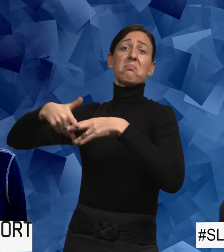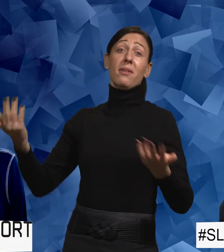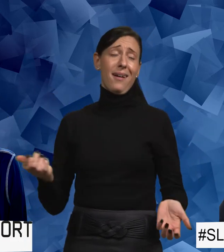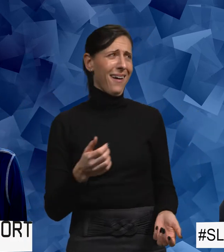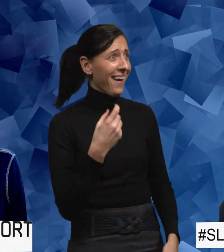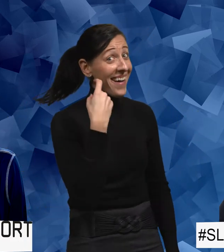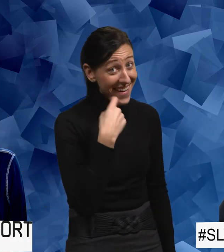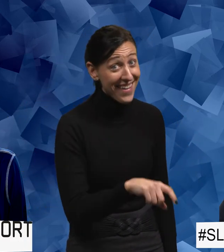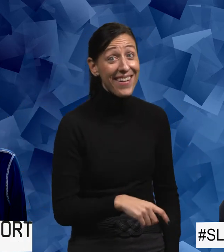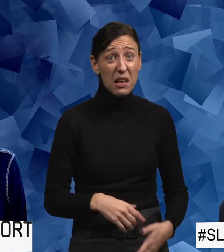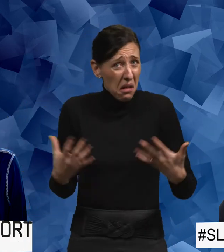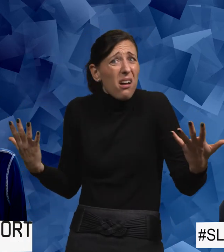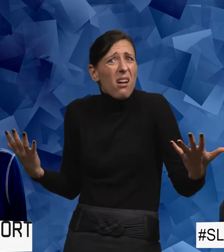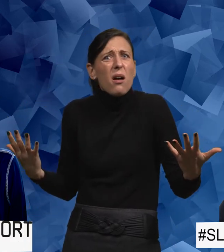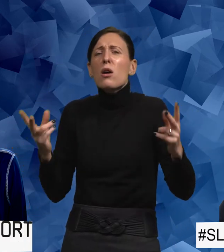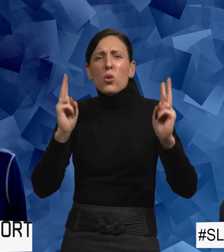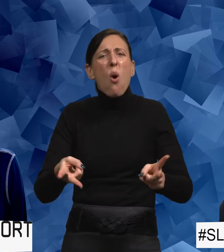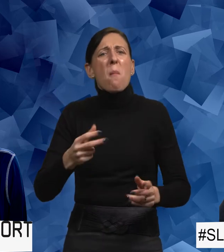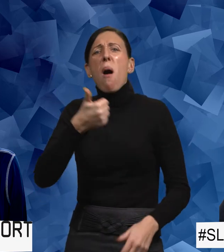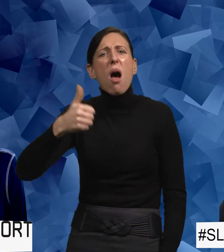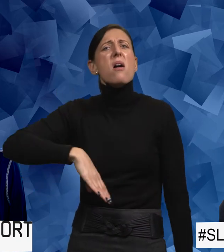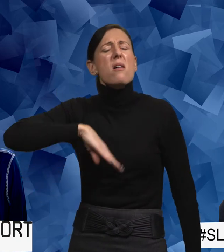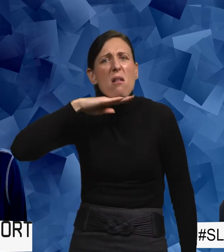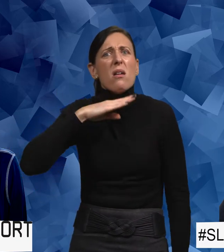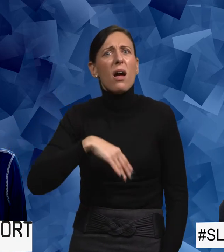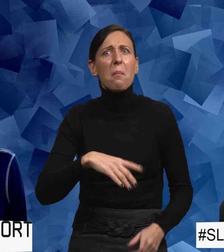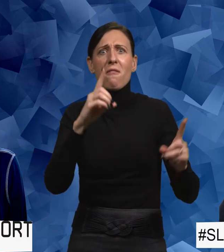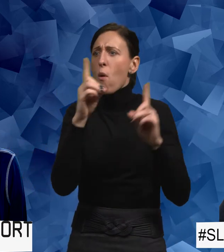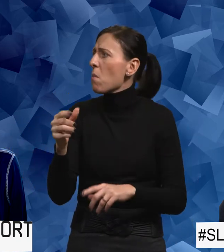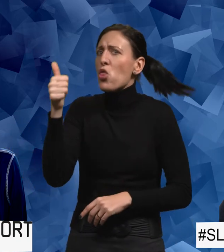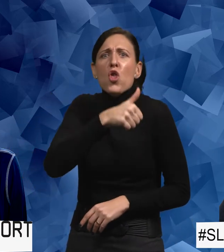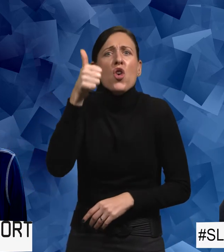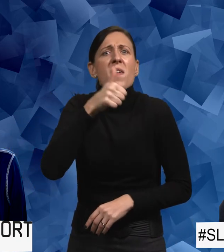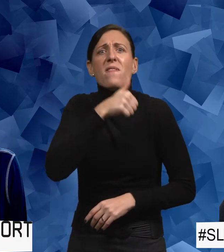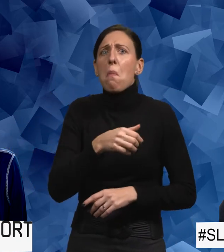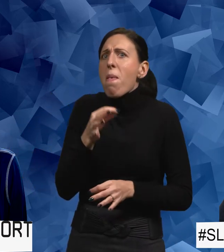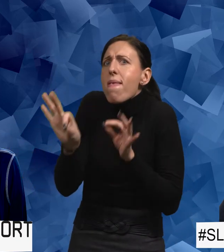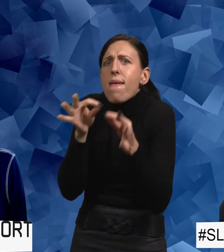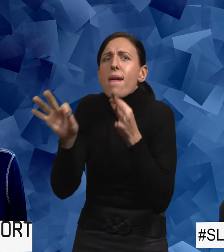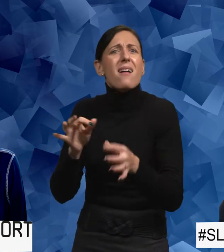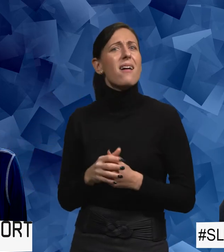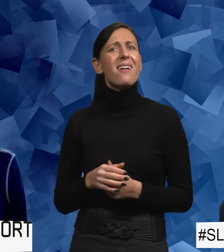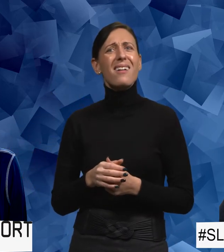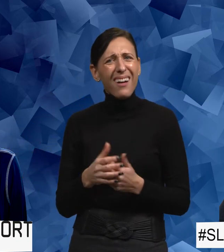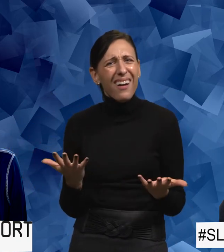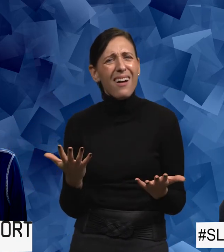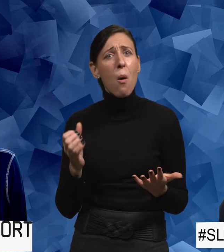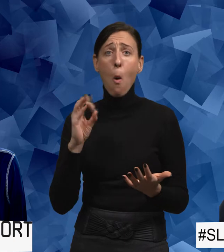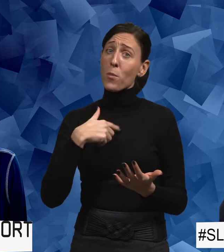det är liksom, aha, en till som var trött på det här. Alltså att det är så nyfiket om man säger så va? Och jag tror att